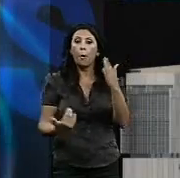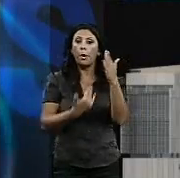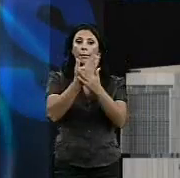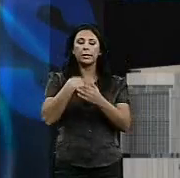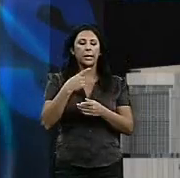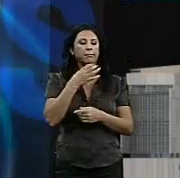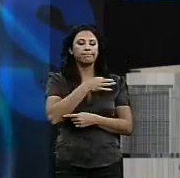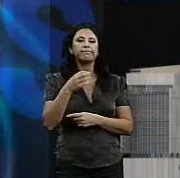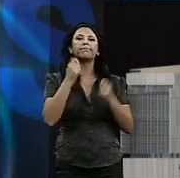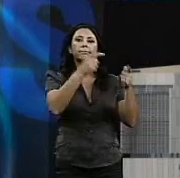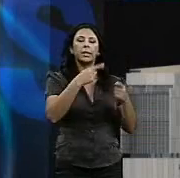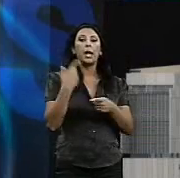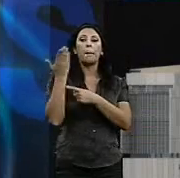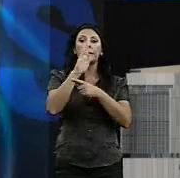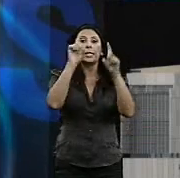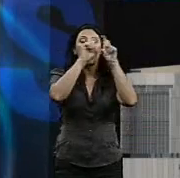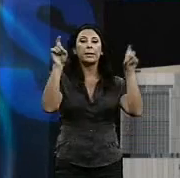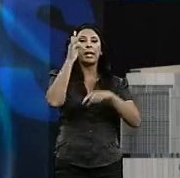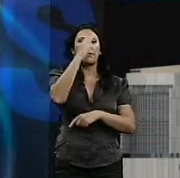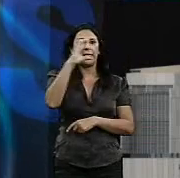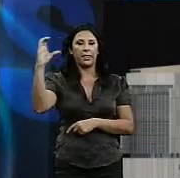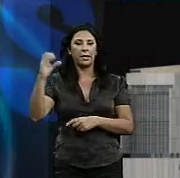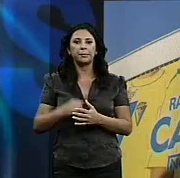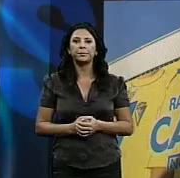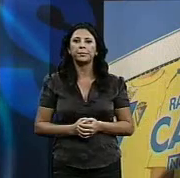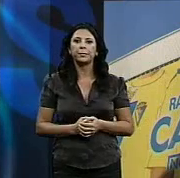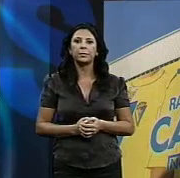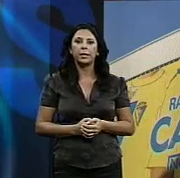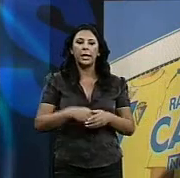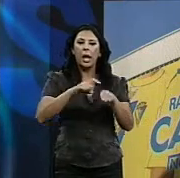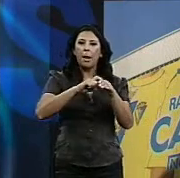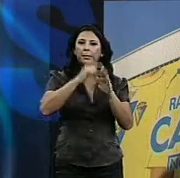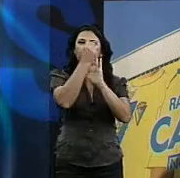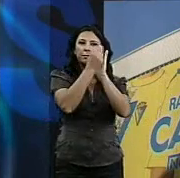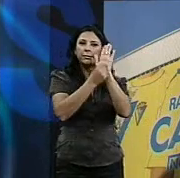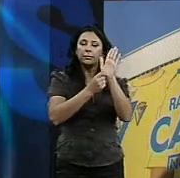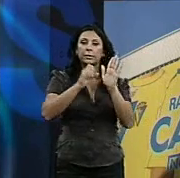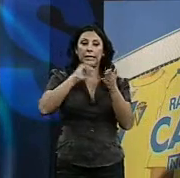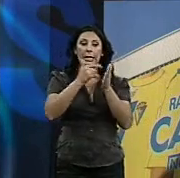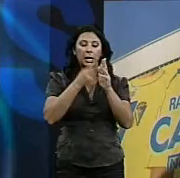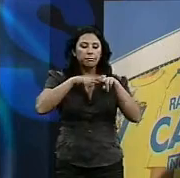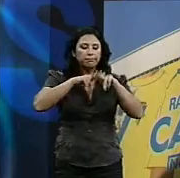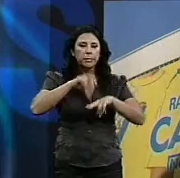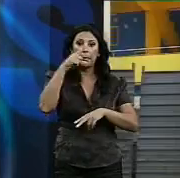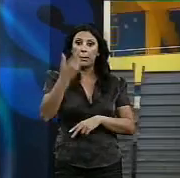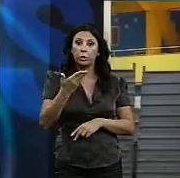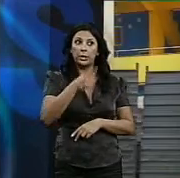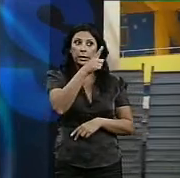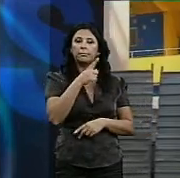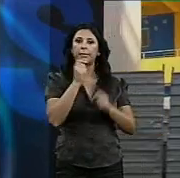presentada por la compañía FCC. Entre los principales aspectos que dicha comisión técnica ha valorado de esta propuesta, destaca la reducción